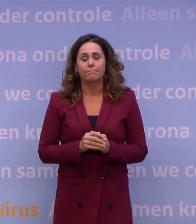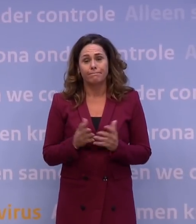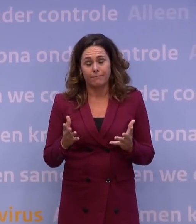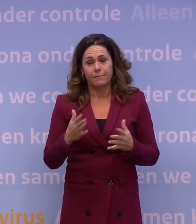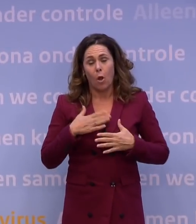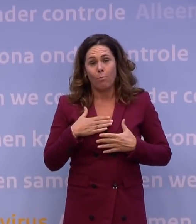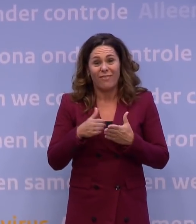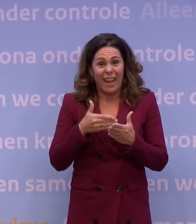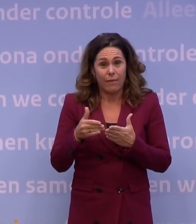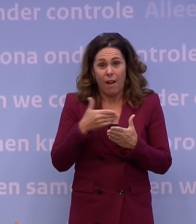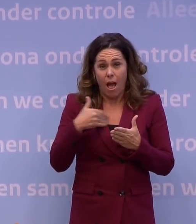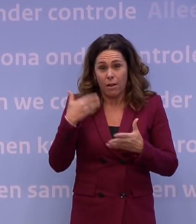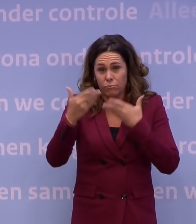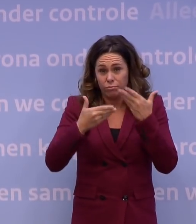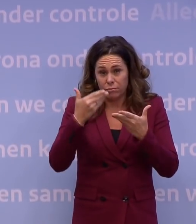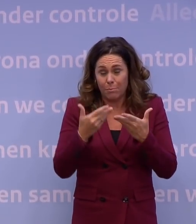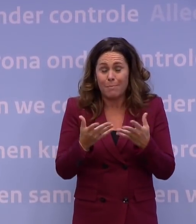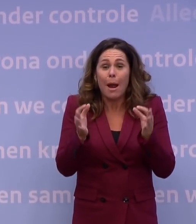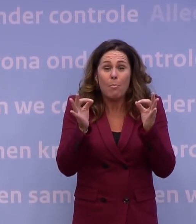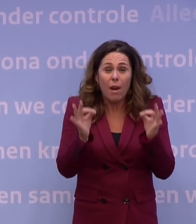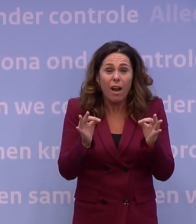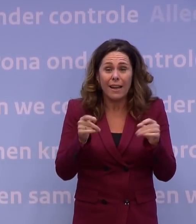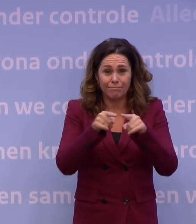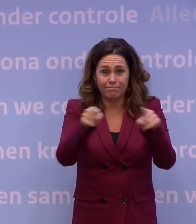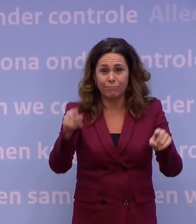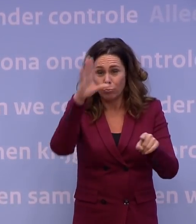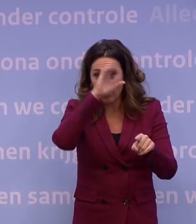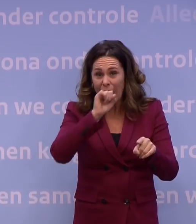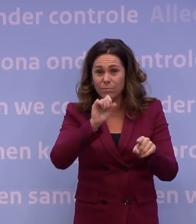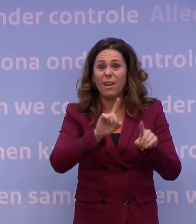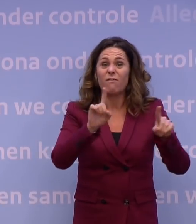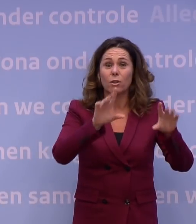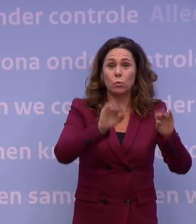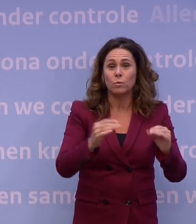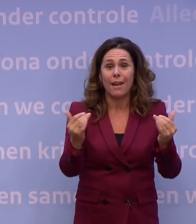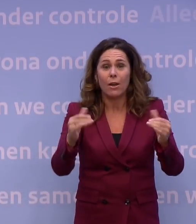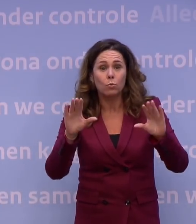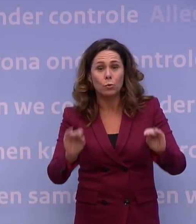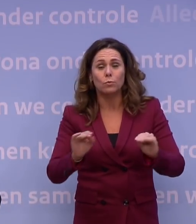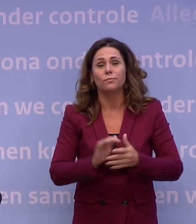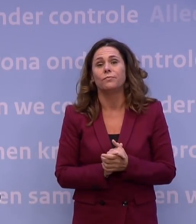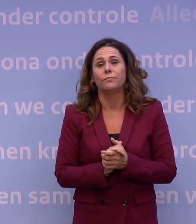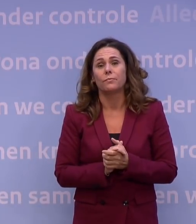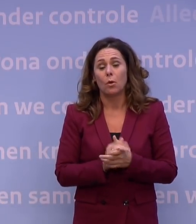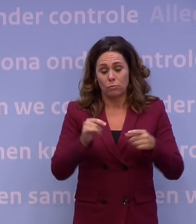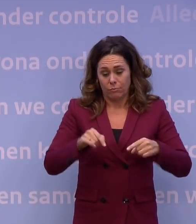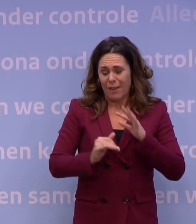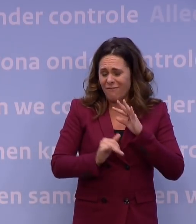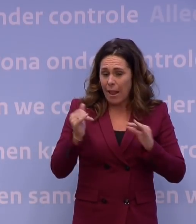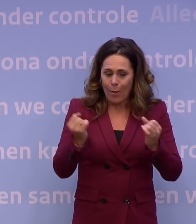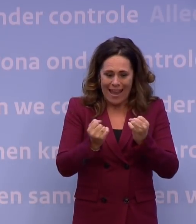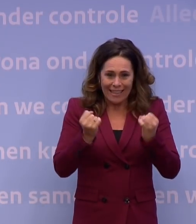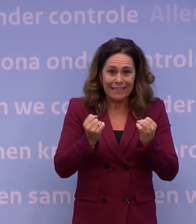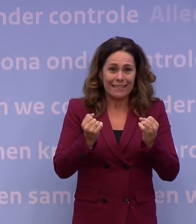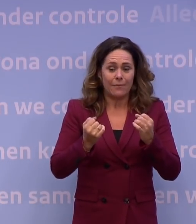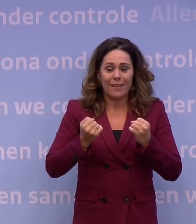dan ooit belangrijk dat iedereen begrijpt waarom we doen wat we doen. En waarom we, ondanks alle energie en alle